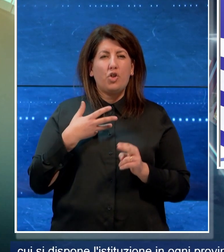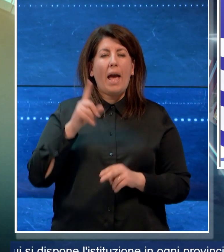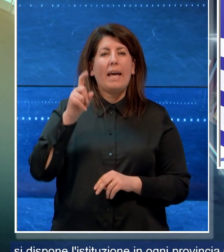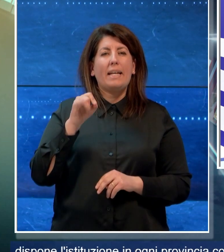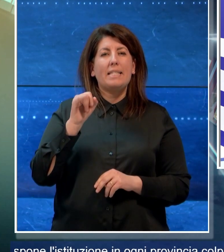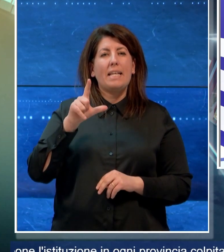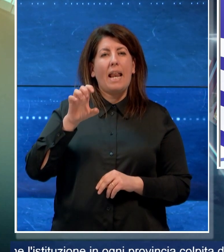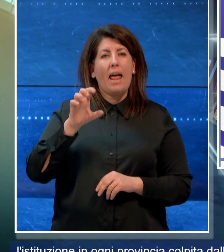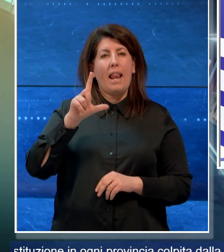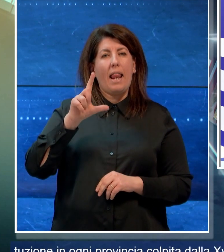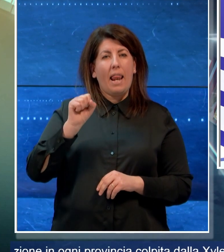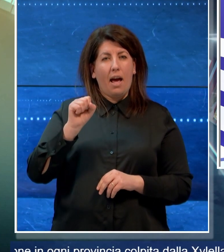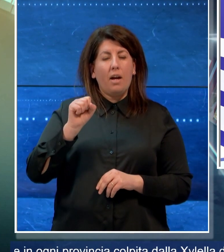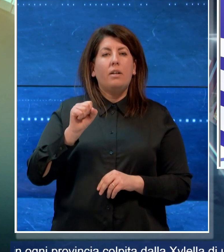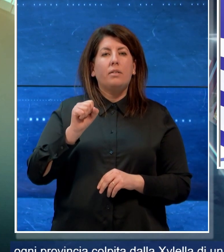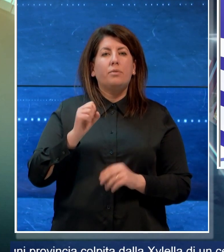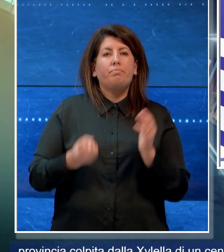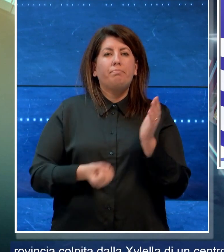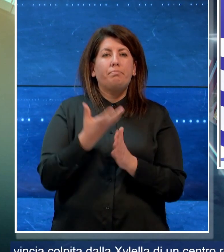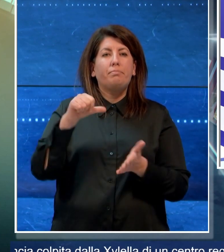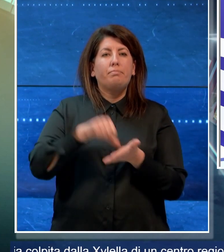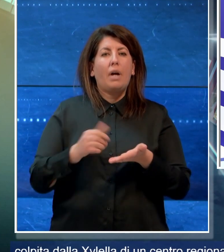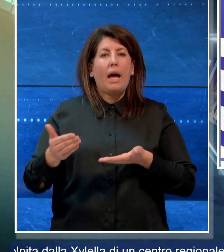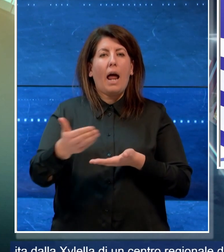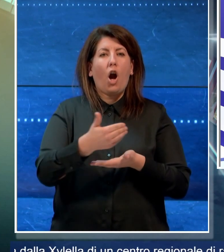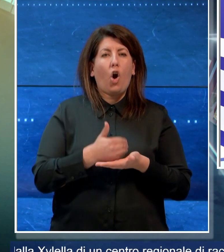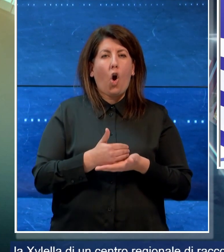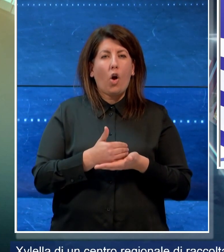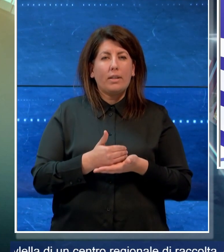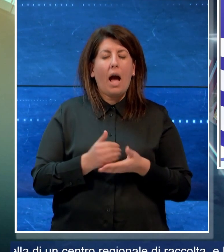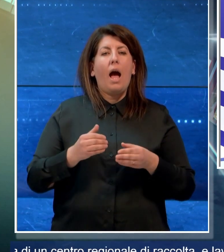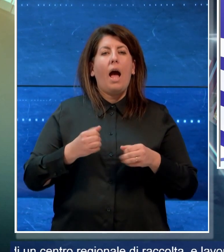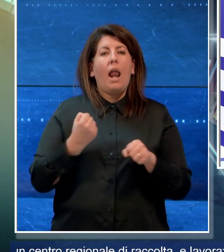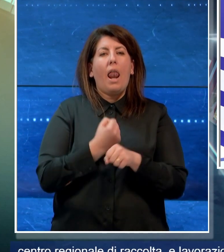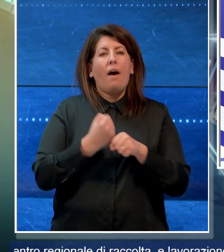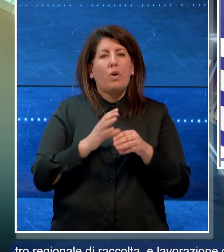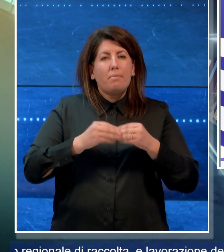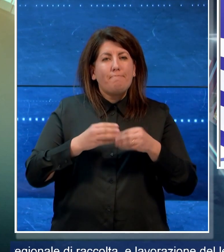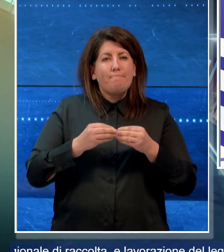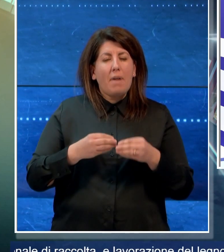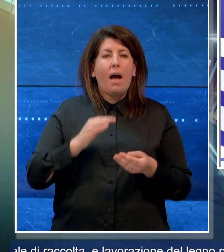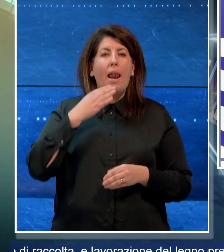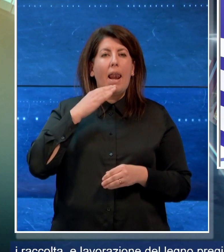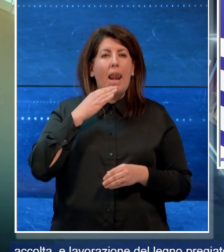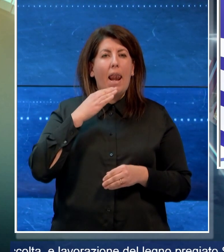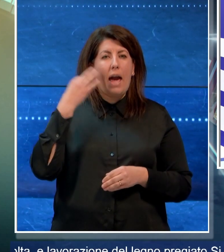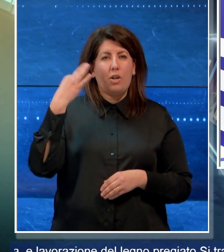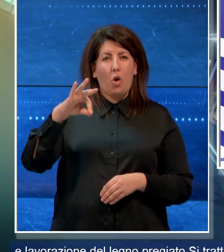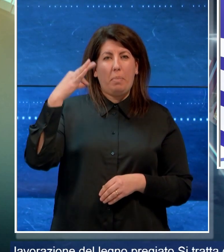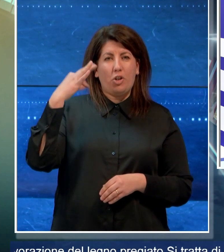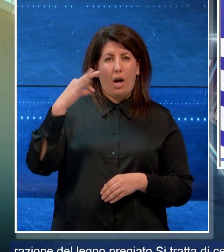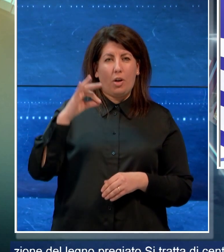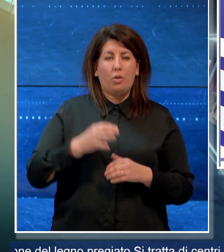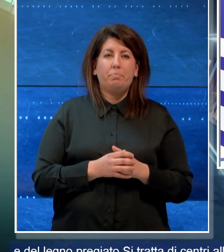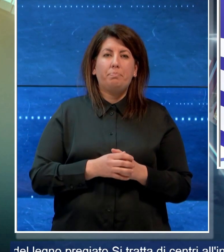regionale di raccolta e di lavorazione del legno pregiato. Si tratta di centri all'interno